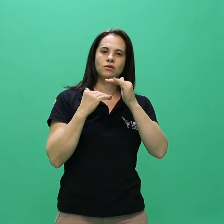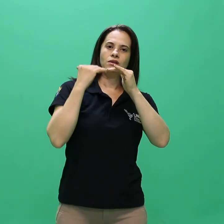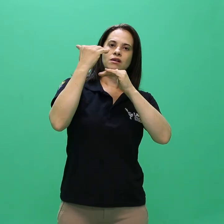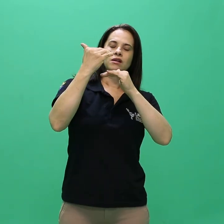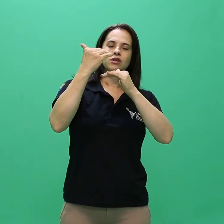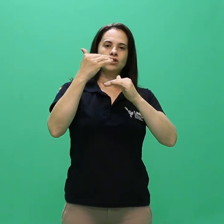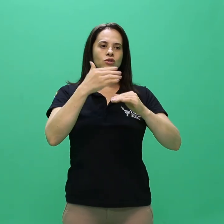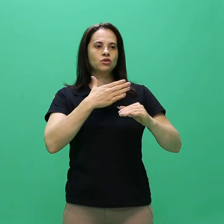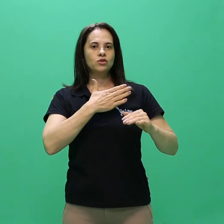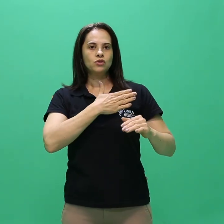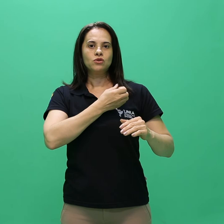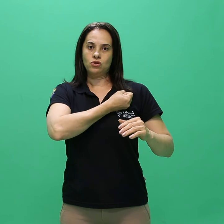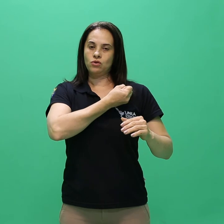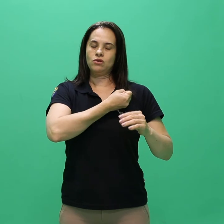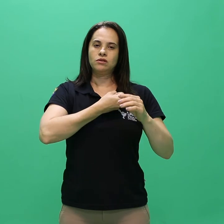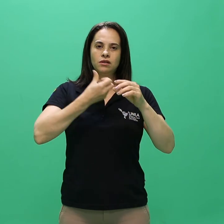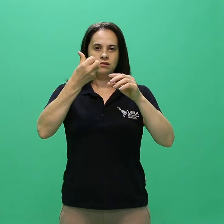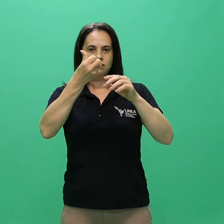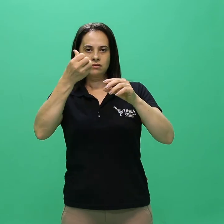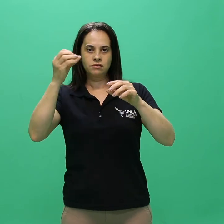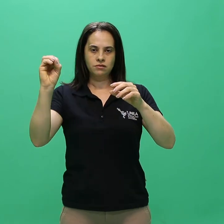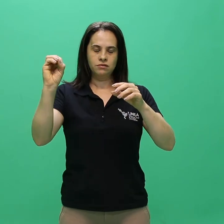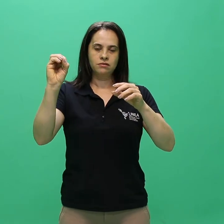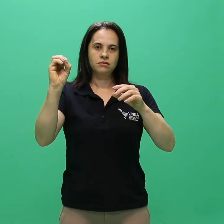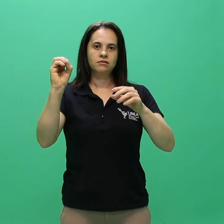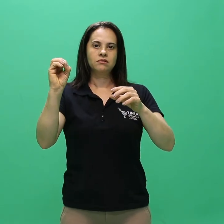considerada a escala de 0 a 10.